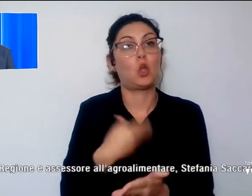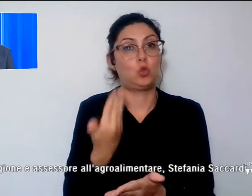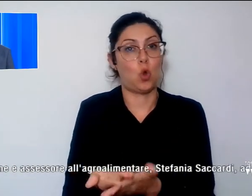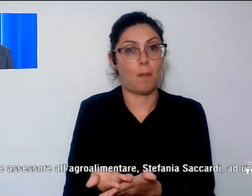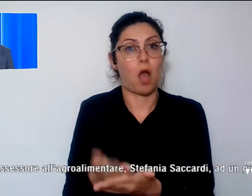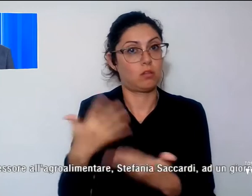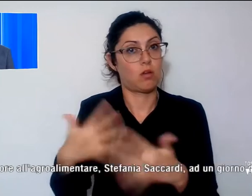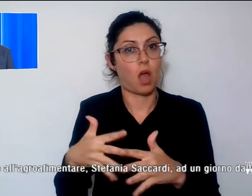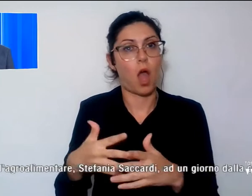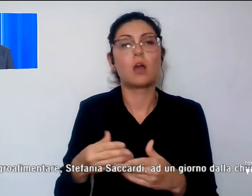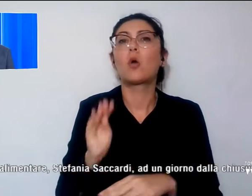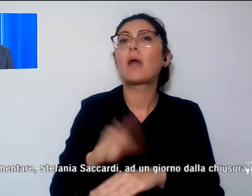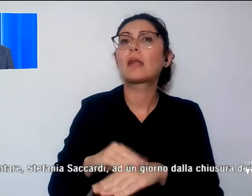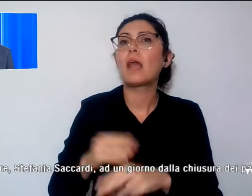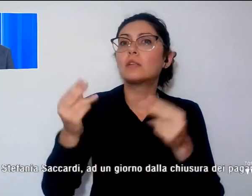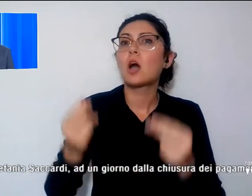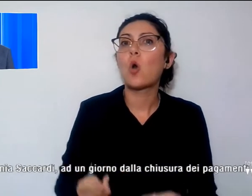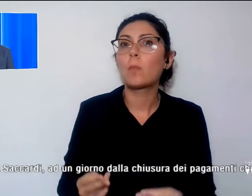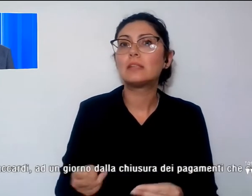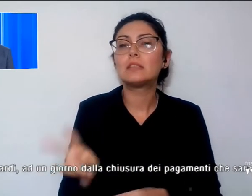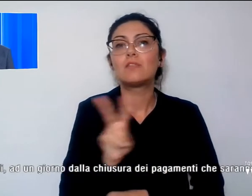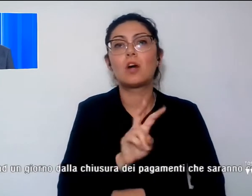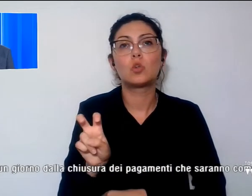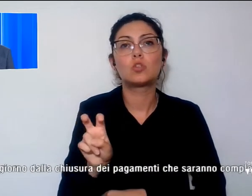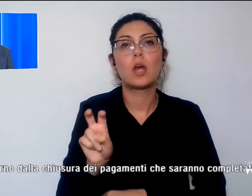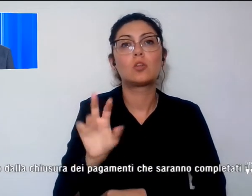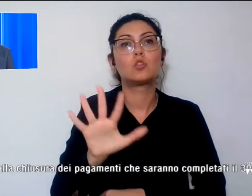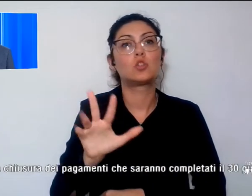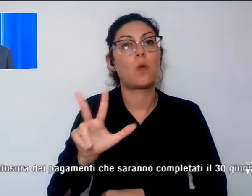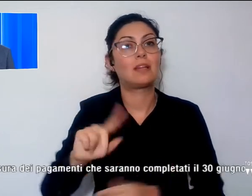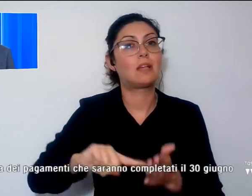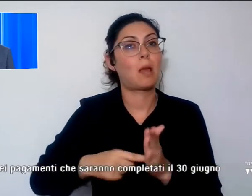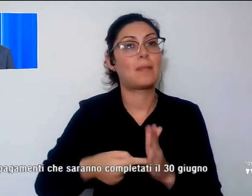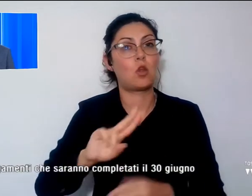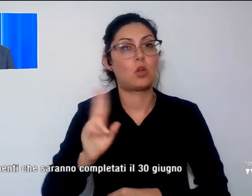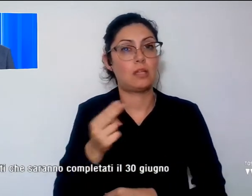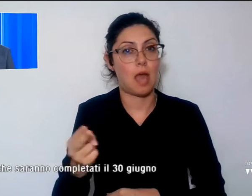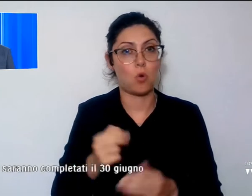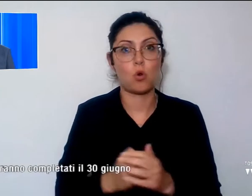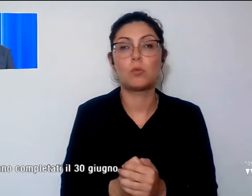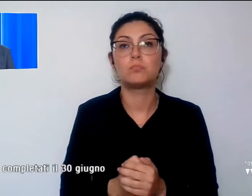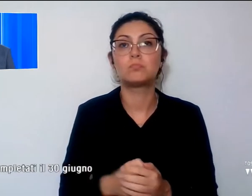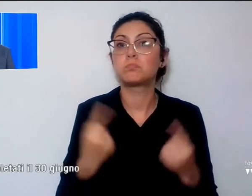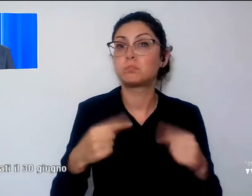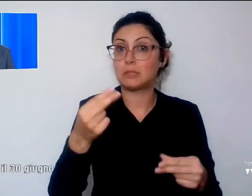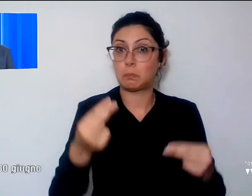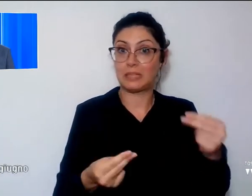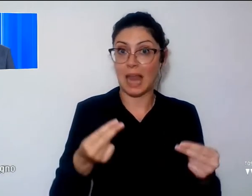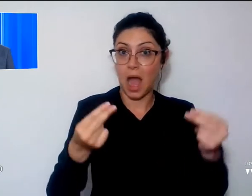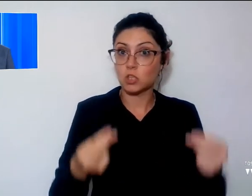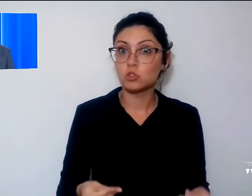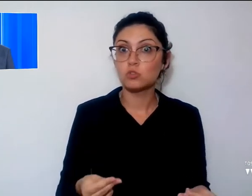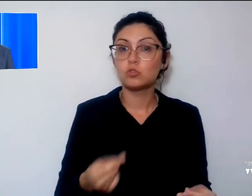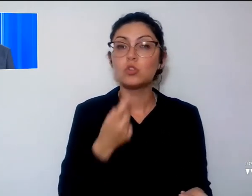complessiva stimata di 253 milioni di euro. A fare il bilancio è stata